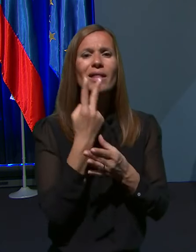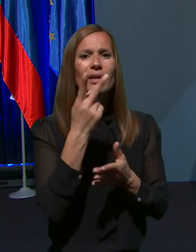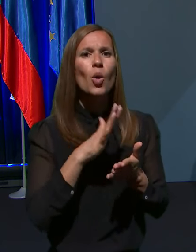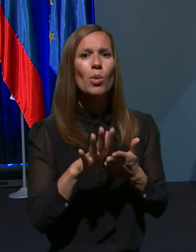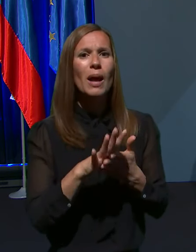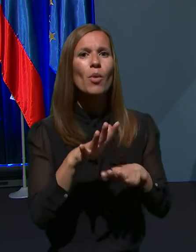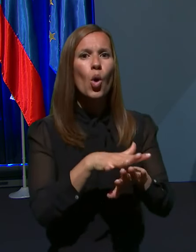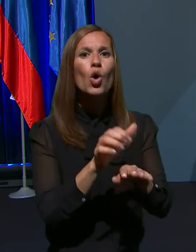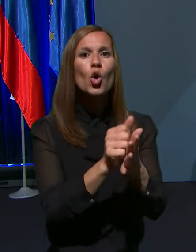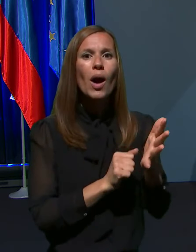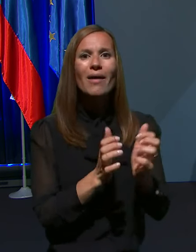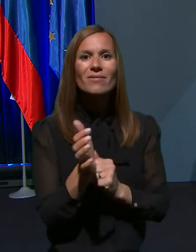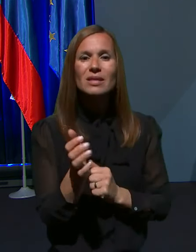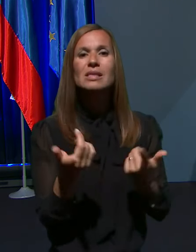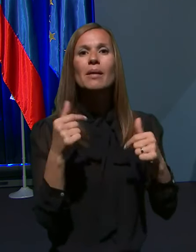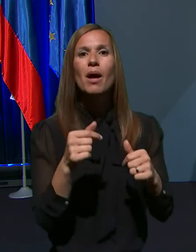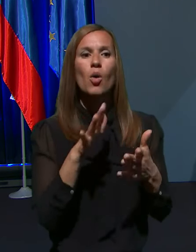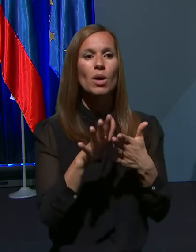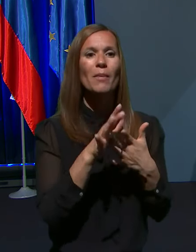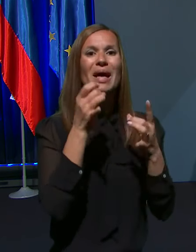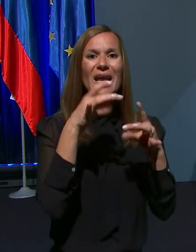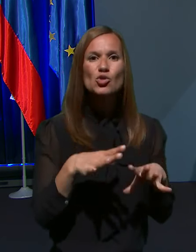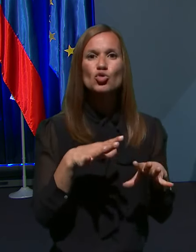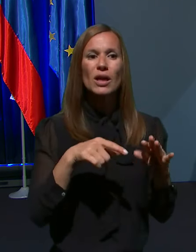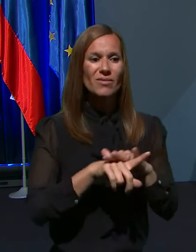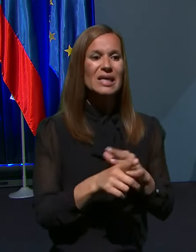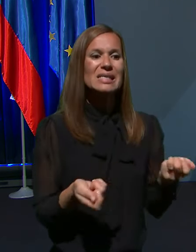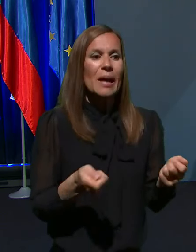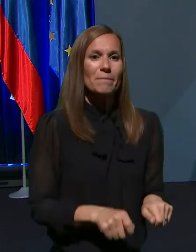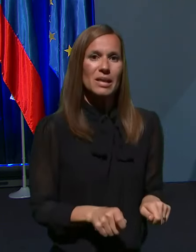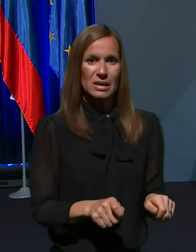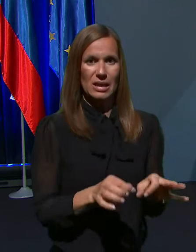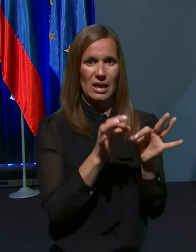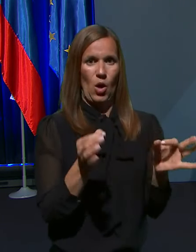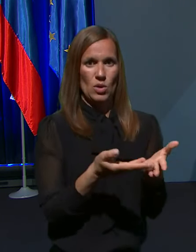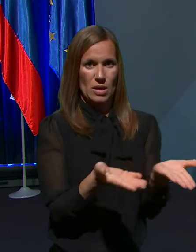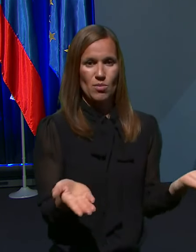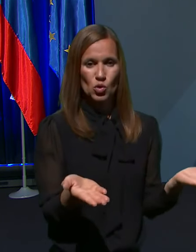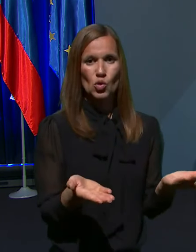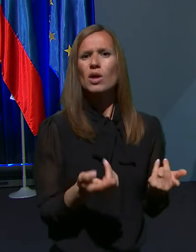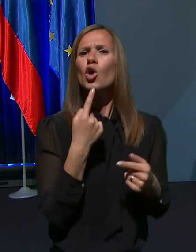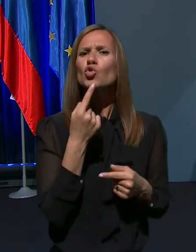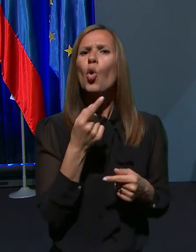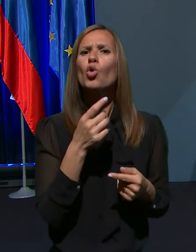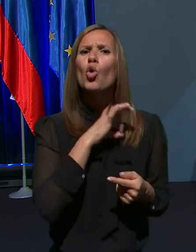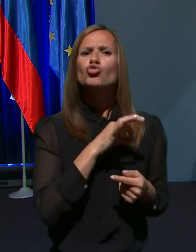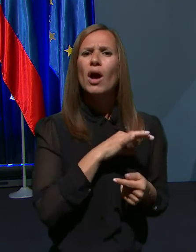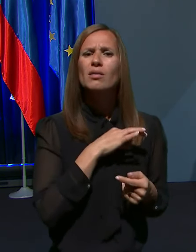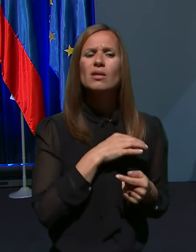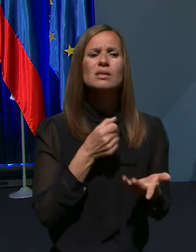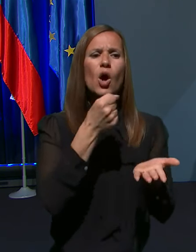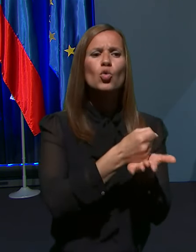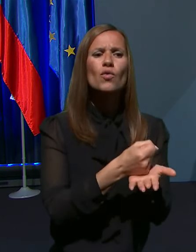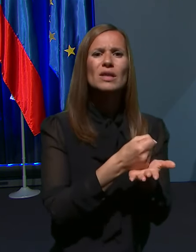uporabe razkužil v zaprtih javnih prostorih in kdo je dožan razkužila zagotoviti. Ali zaposleni